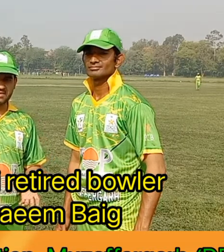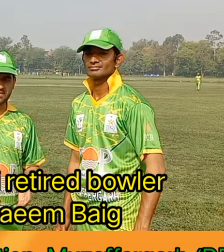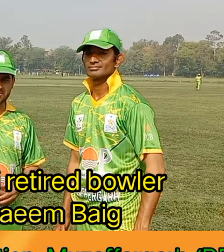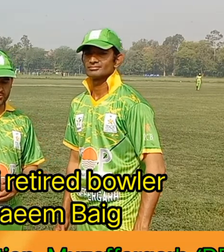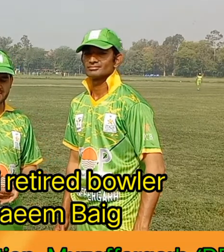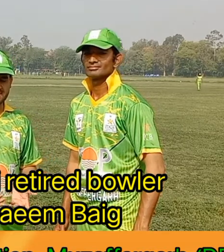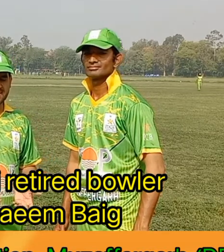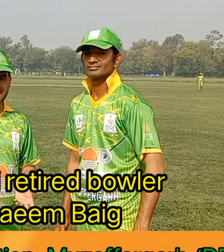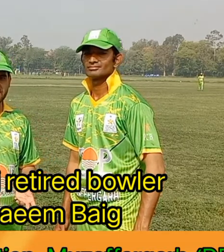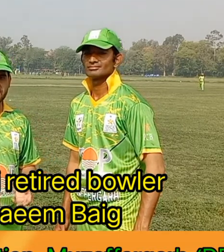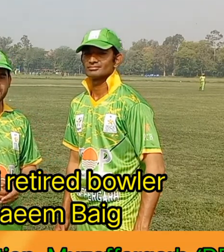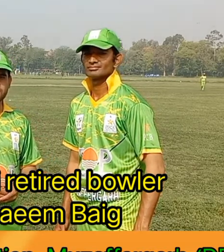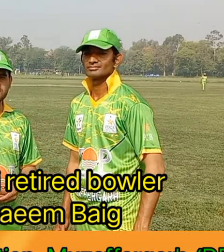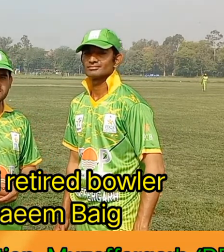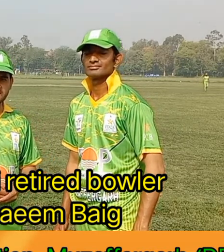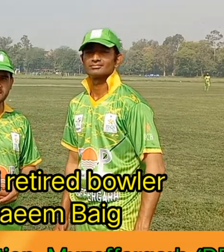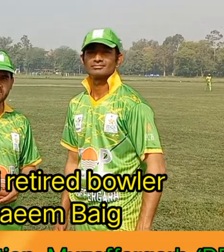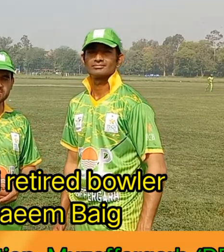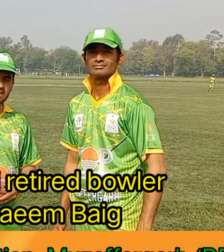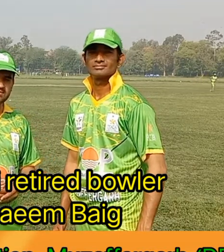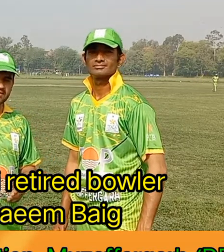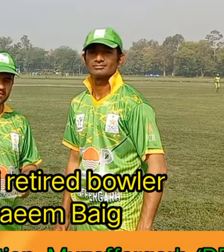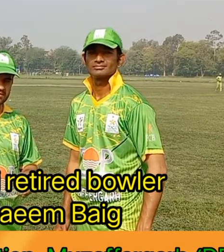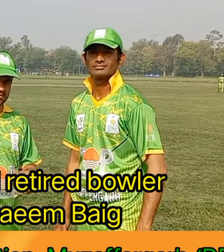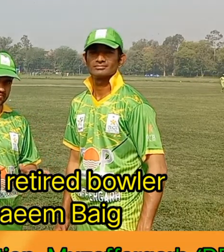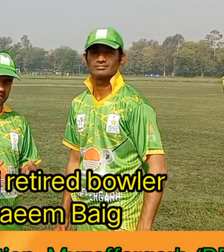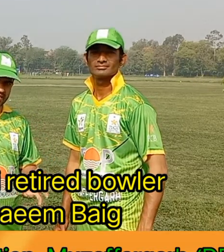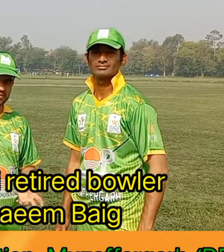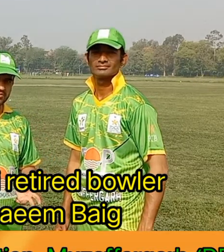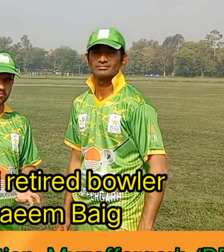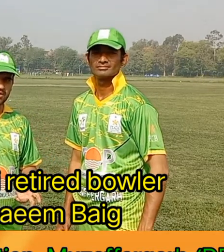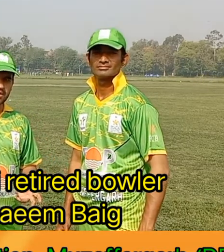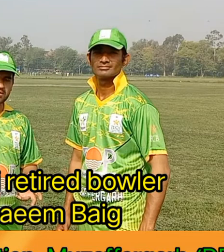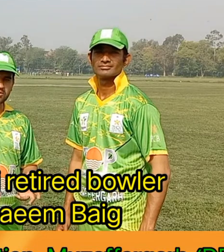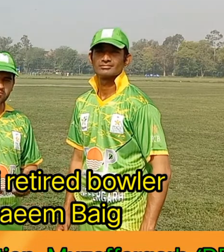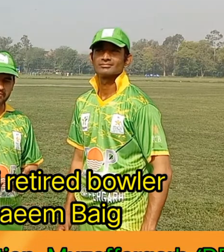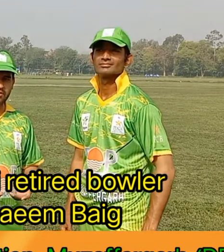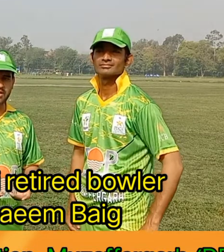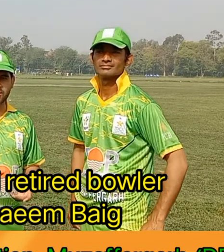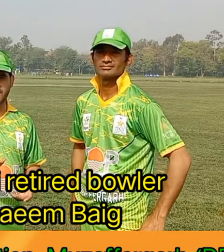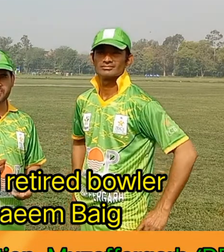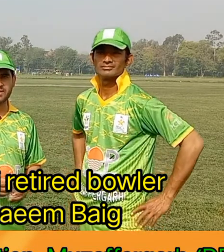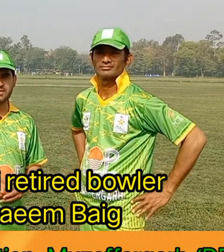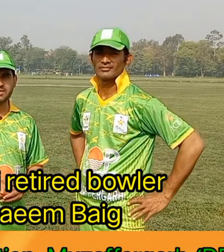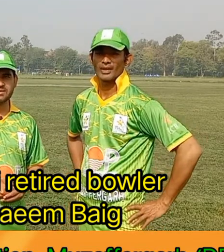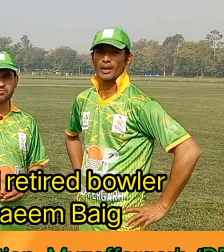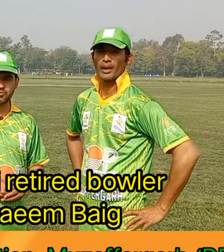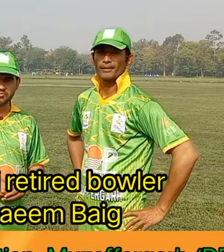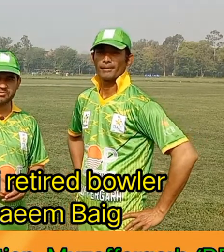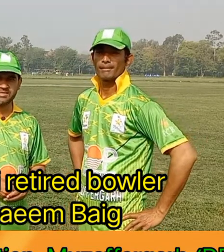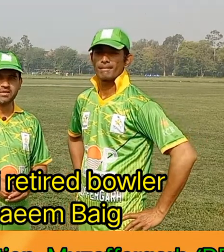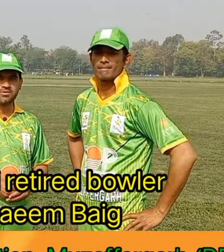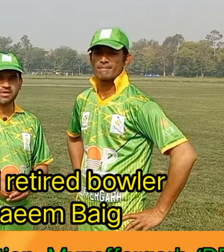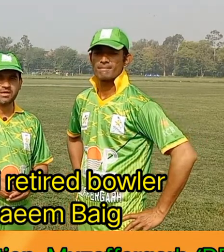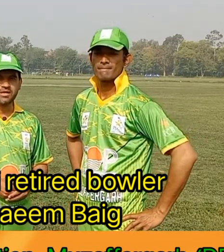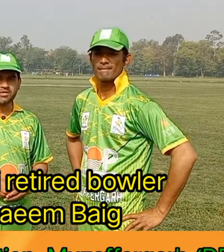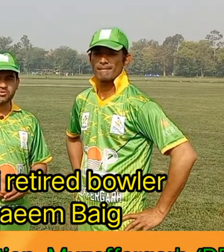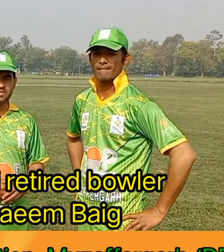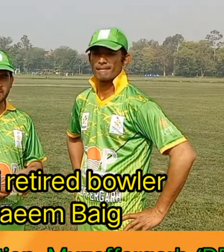سکتا ہے کہ میں اس کی جھلکیاں بھی جہاں سے میں لے سکوں تو میں وہ لے کے آپ کے لیے وہ بھی میں دکھاؤں گا تو یہ